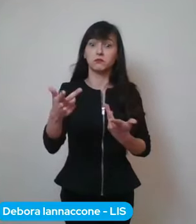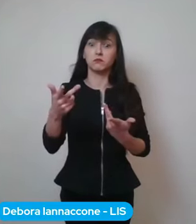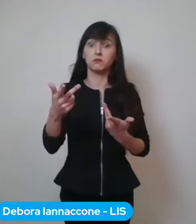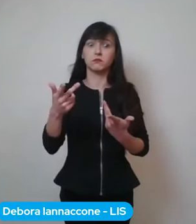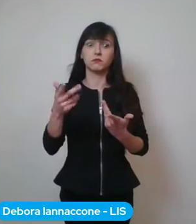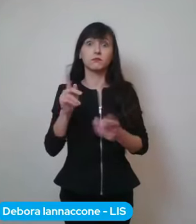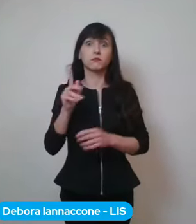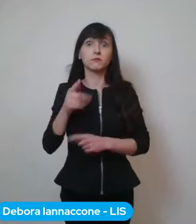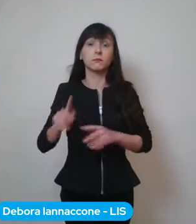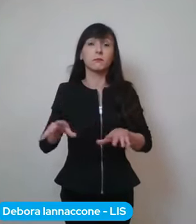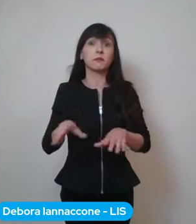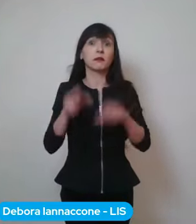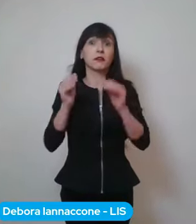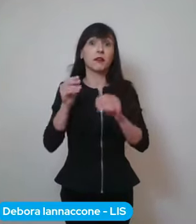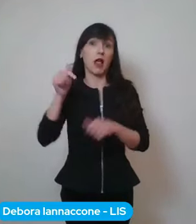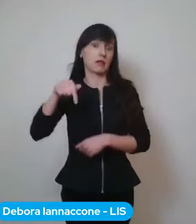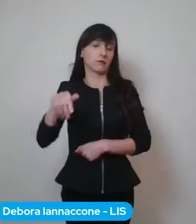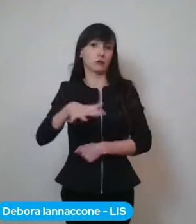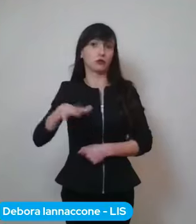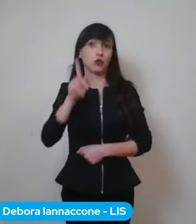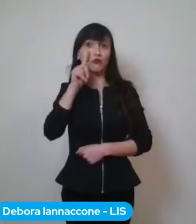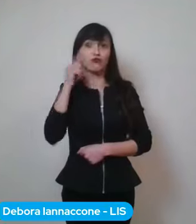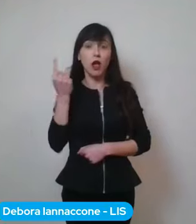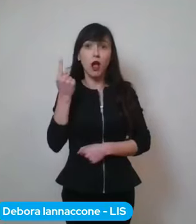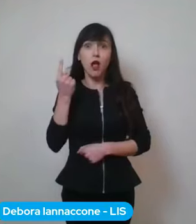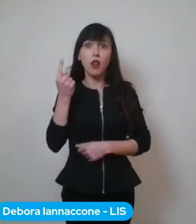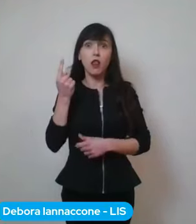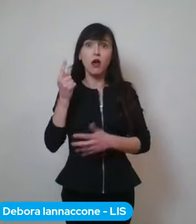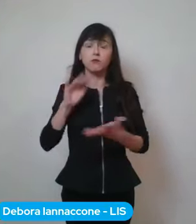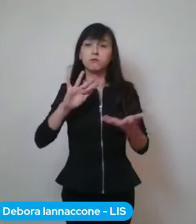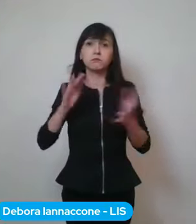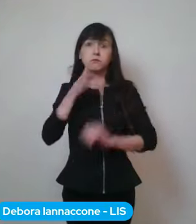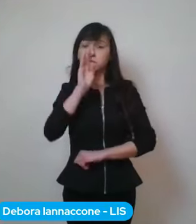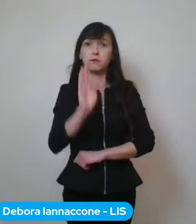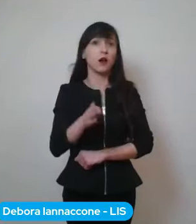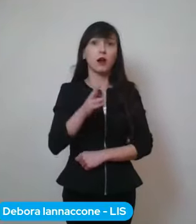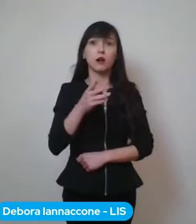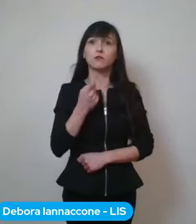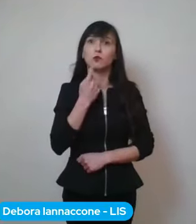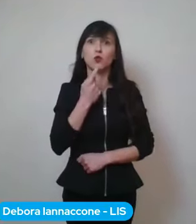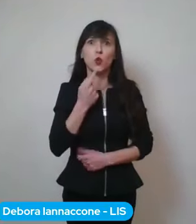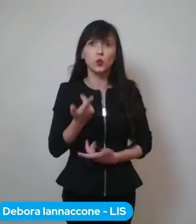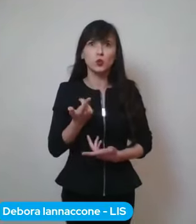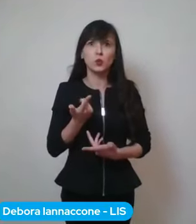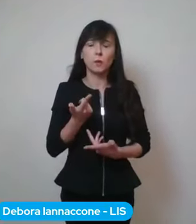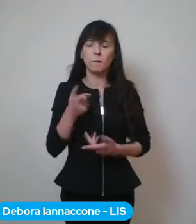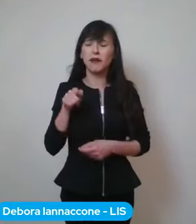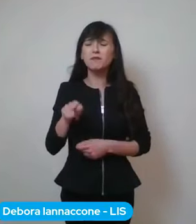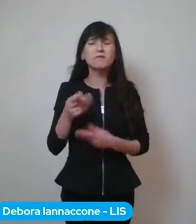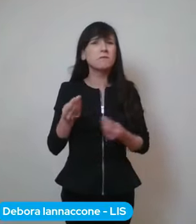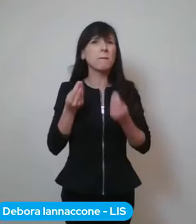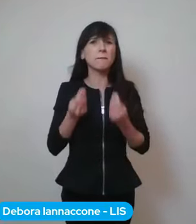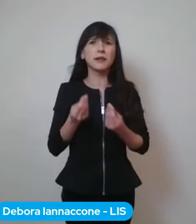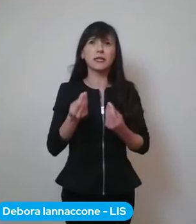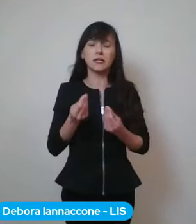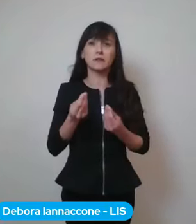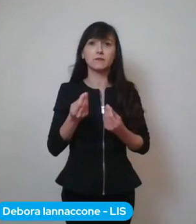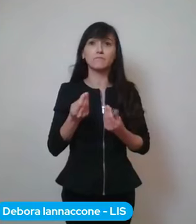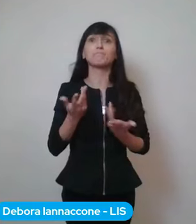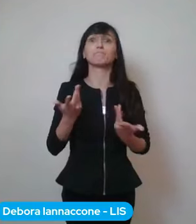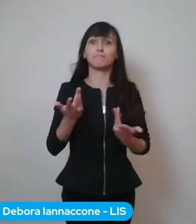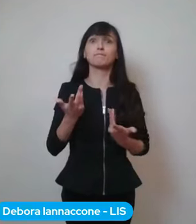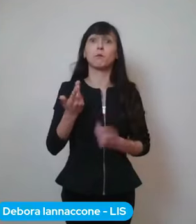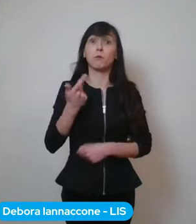e si arriva direttamente in zona rossa. Questo perché? Perché ci sono una serie di